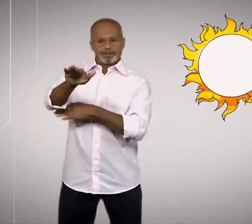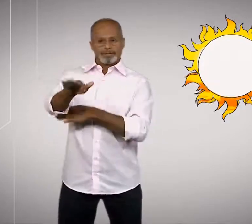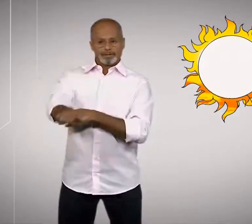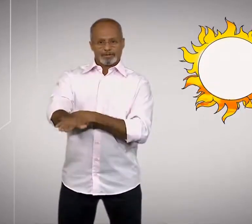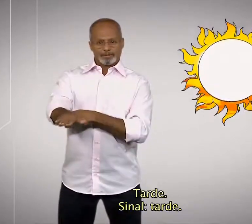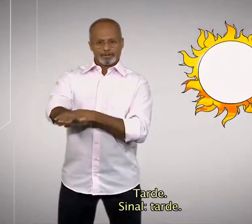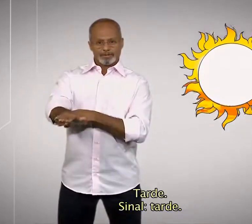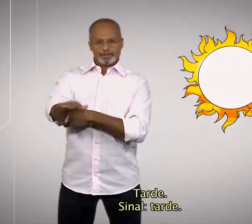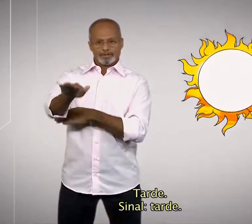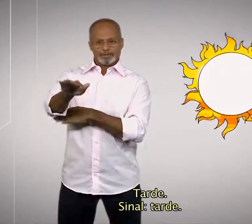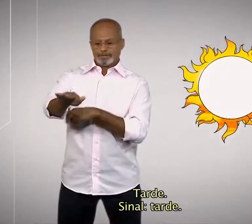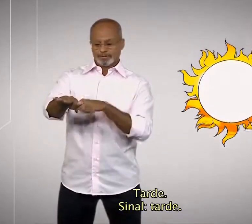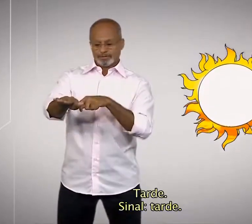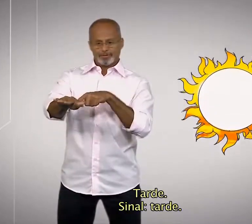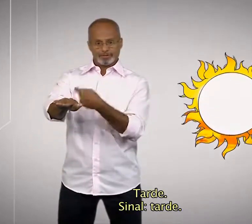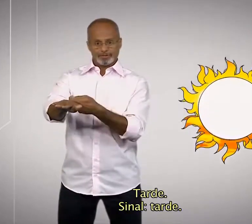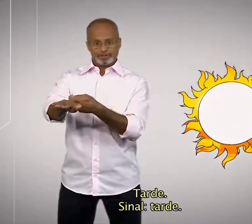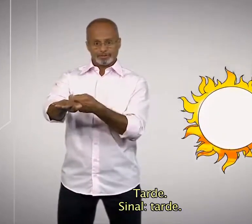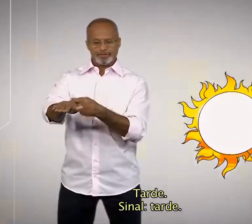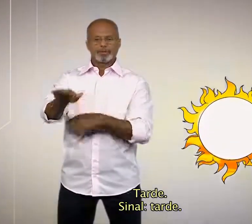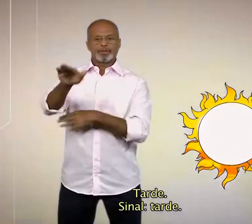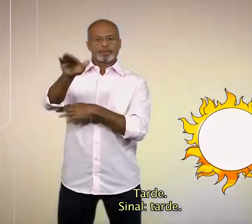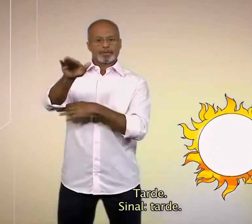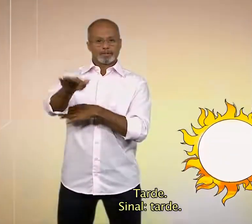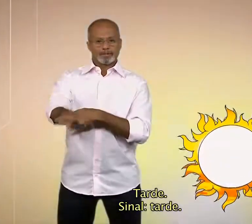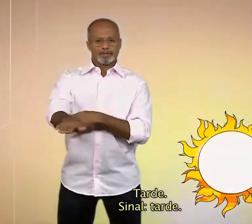Tarde, sinal, tarde.